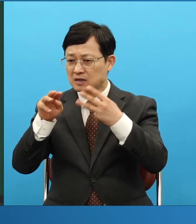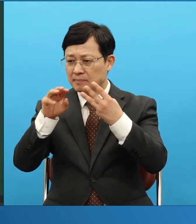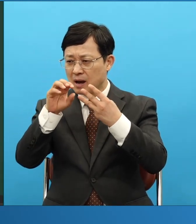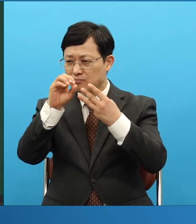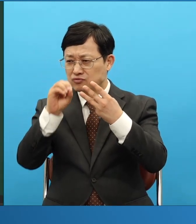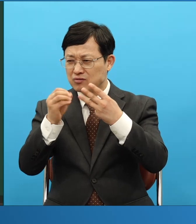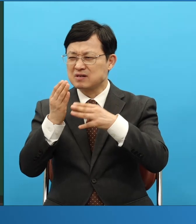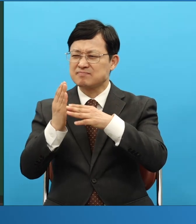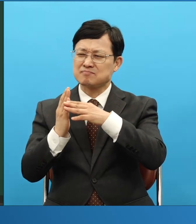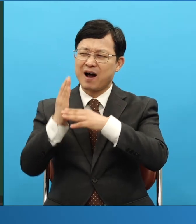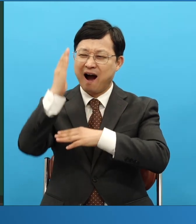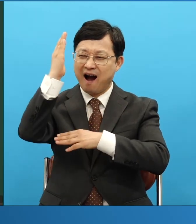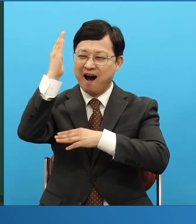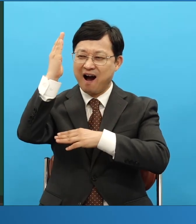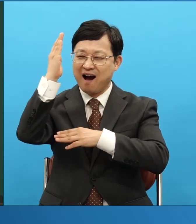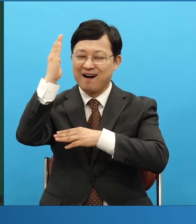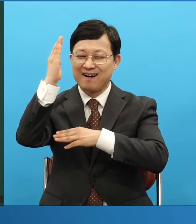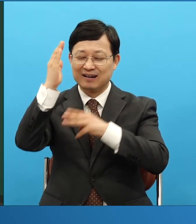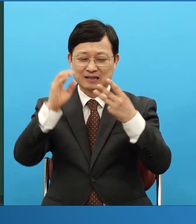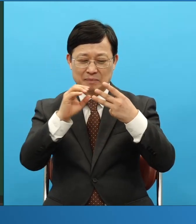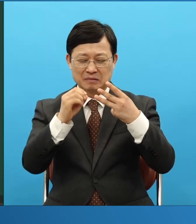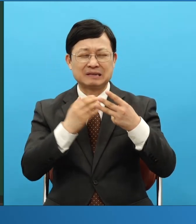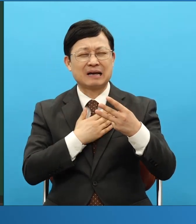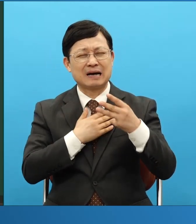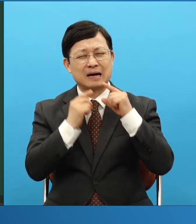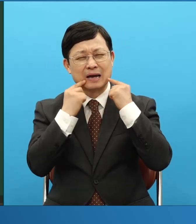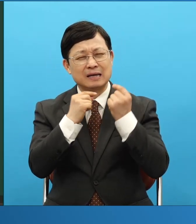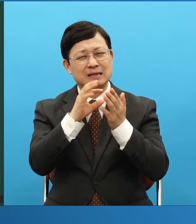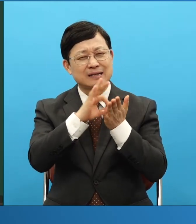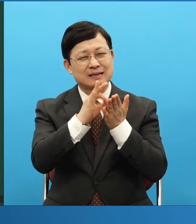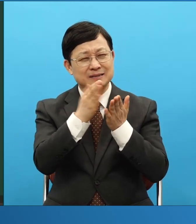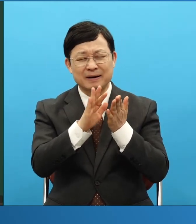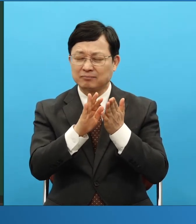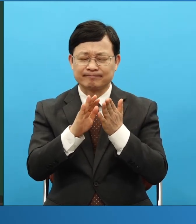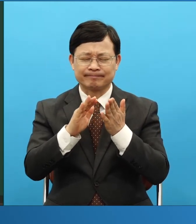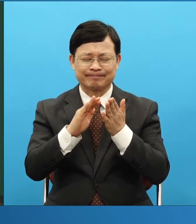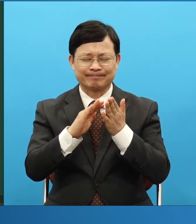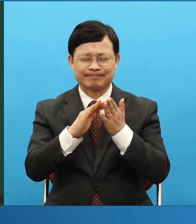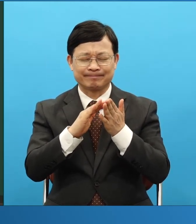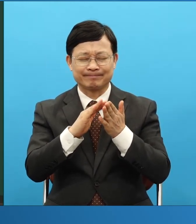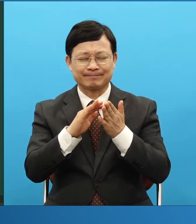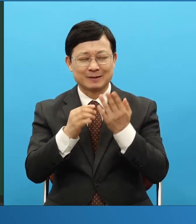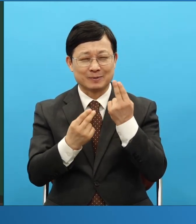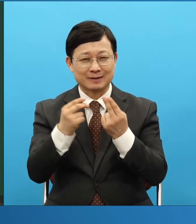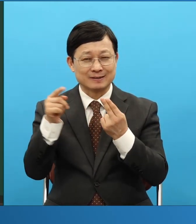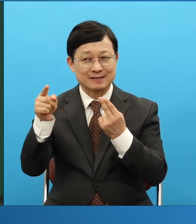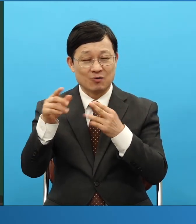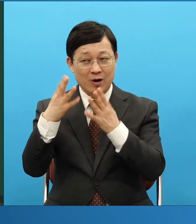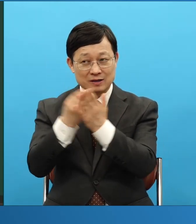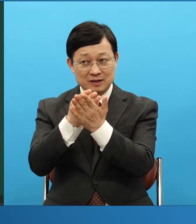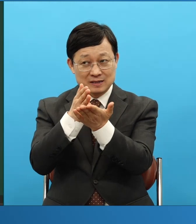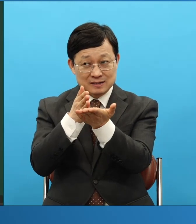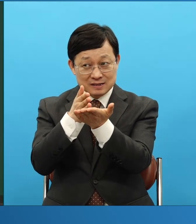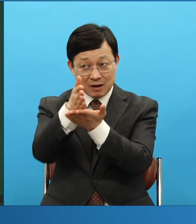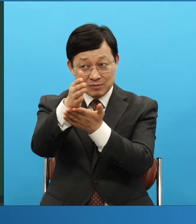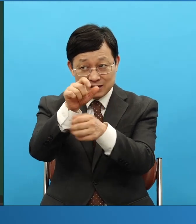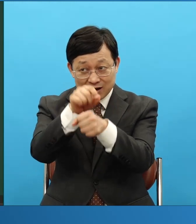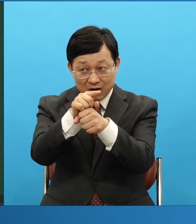제가 말하는 건 여러분의 학업이 100% 축복받고 이 전문성이 100% 축복받고 현장으로 축복받고 이 스템이 만들어진다 이